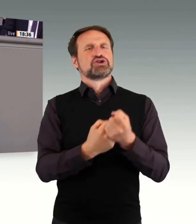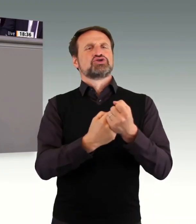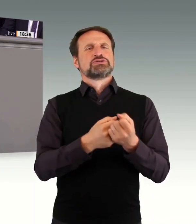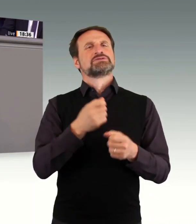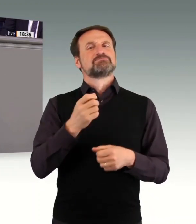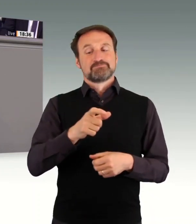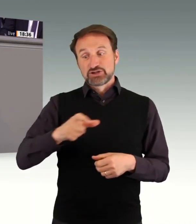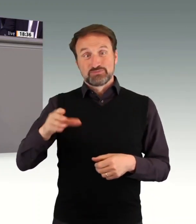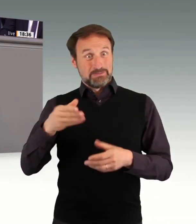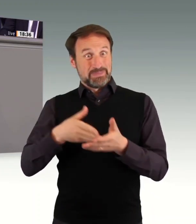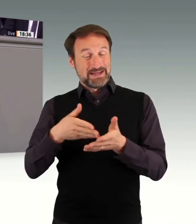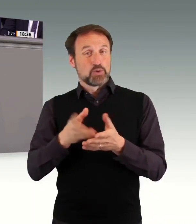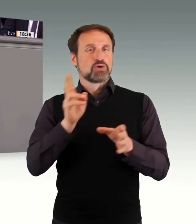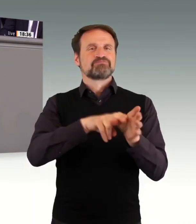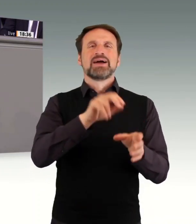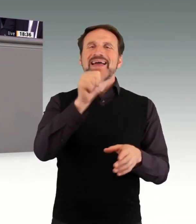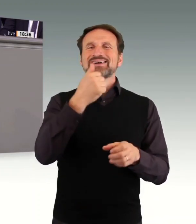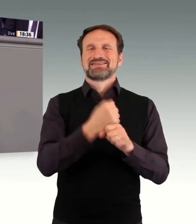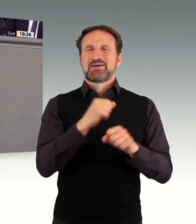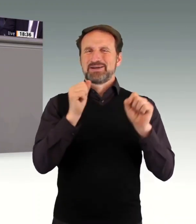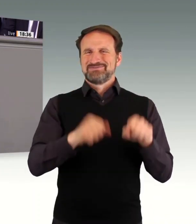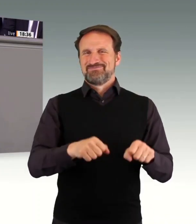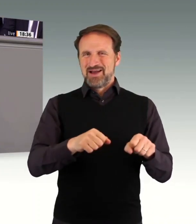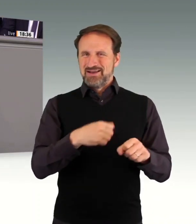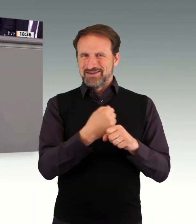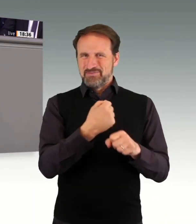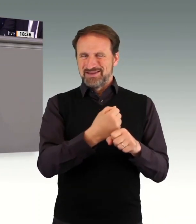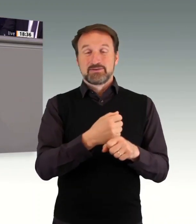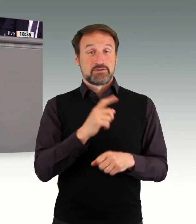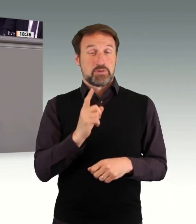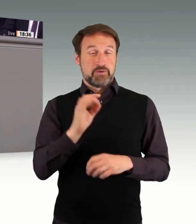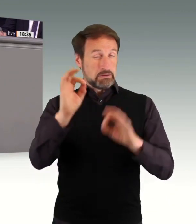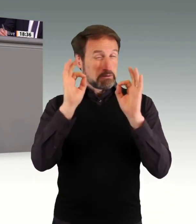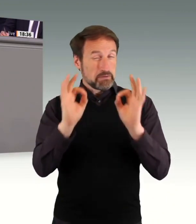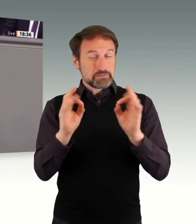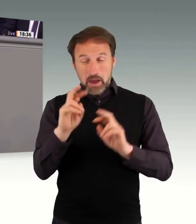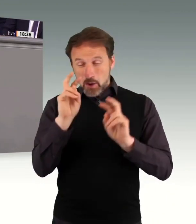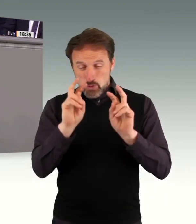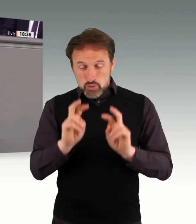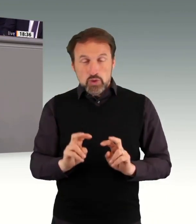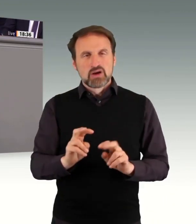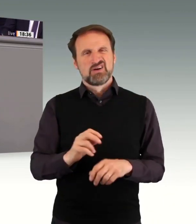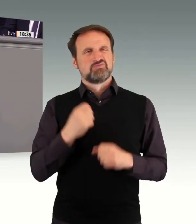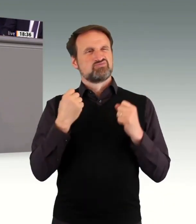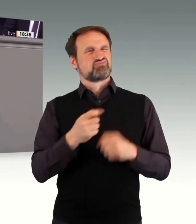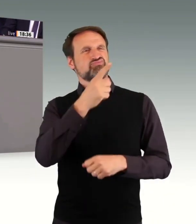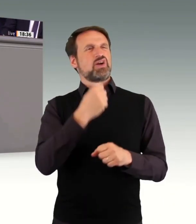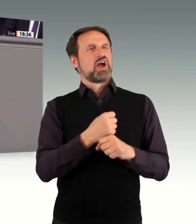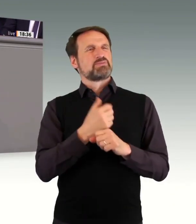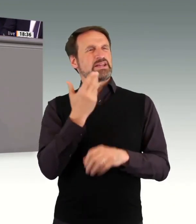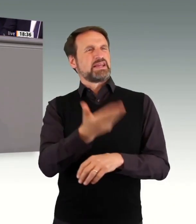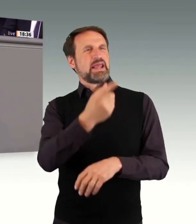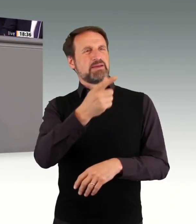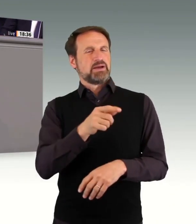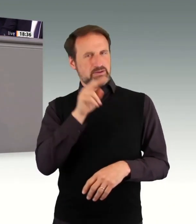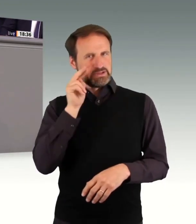Arbeitsmarkt. Aber wenn man dann doch konkret hinschaut, sieht man überwiegend die Arbeitgeberperspektive. Keiner